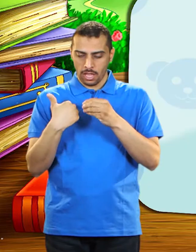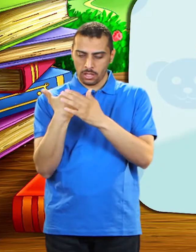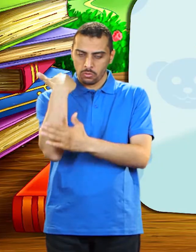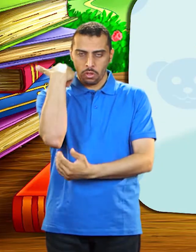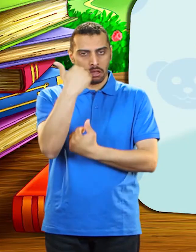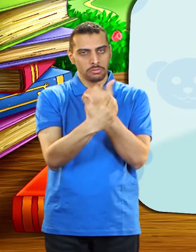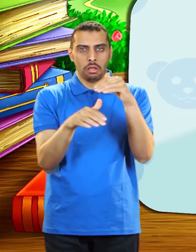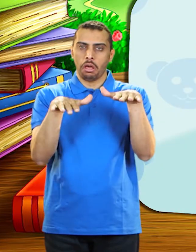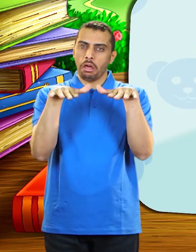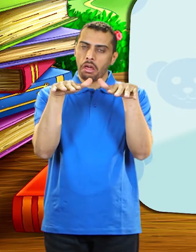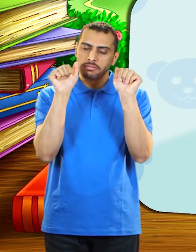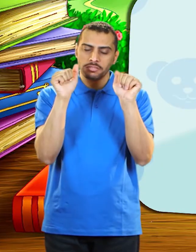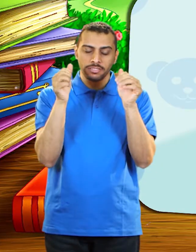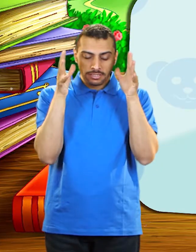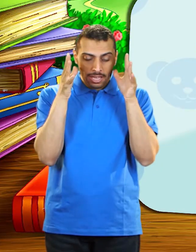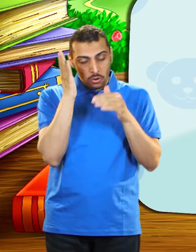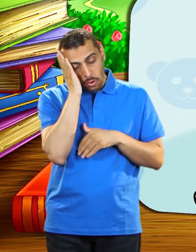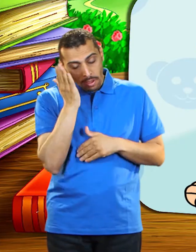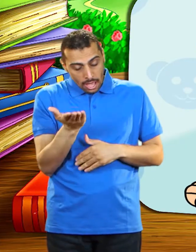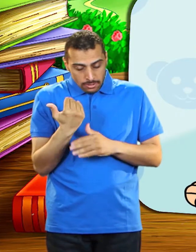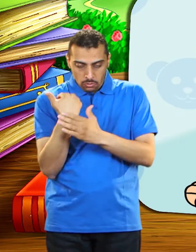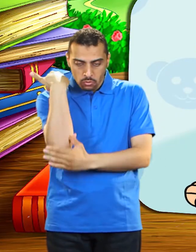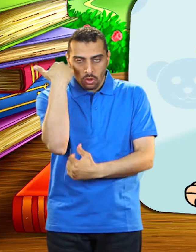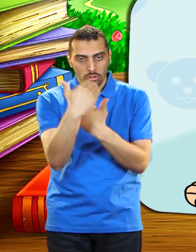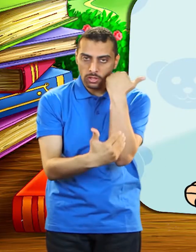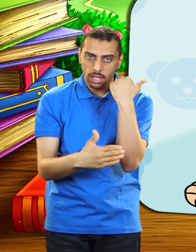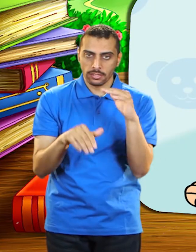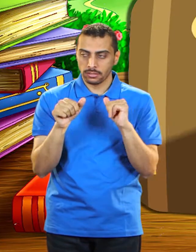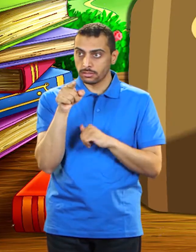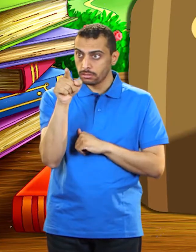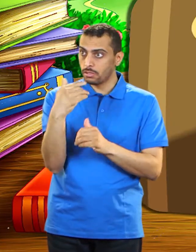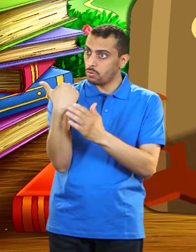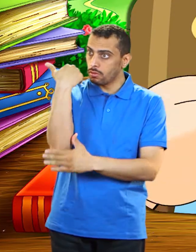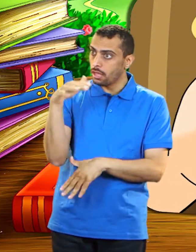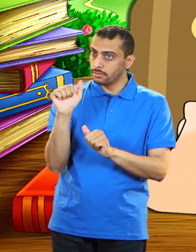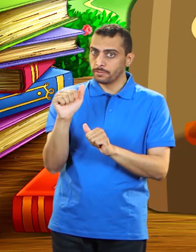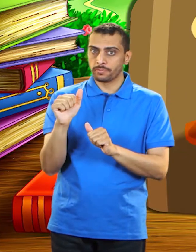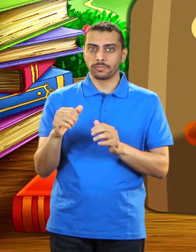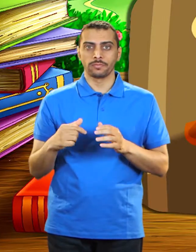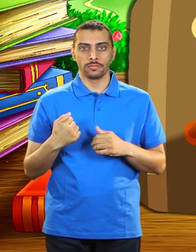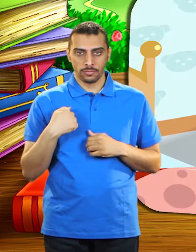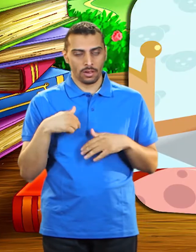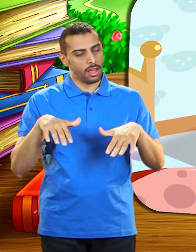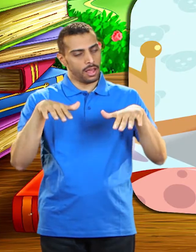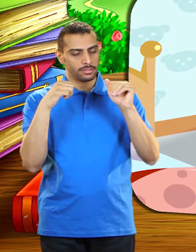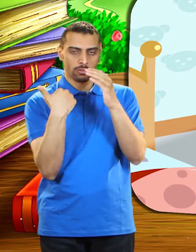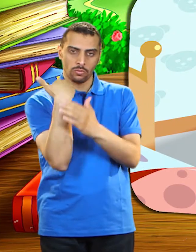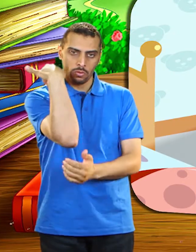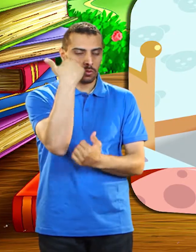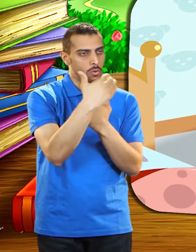توضأت قبل النوم يا عمر فهل توضأت؟ أنا بالفعل متوضأ